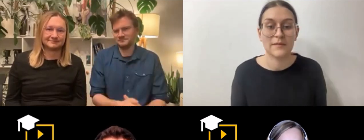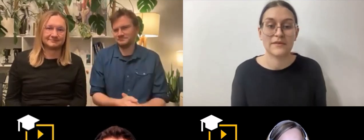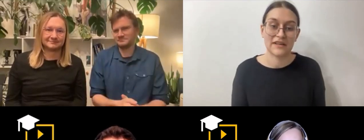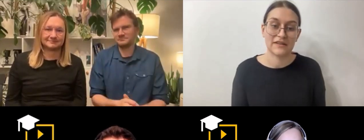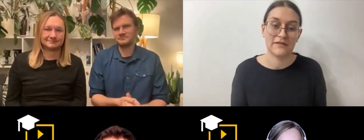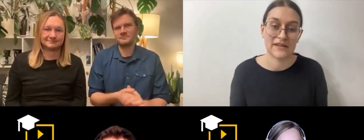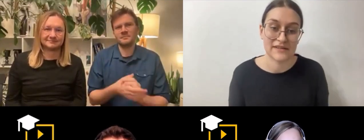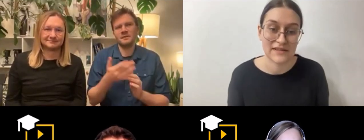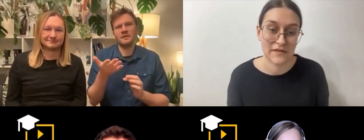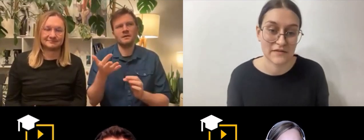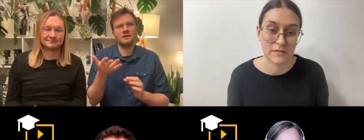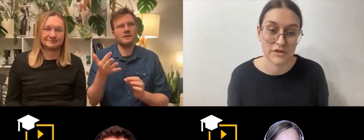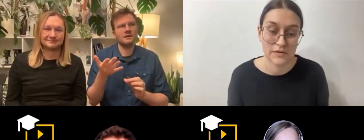takie dwie strefy w swoim życiu.